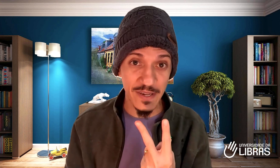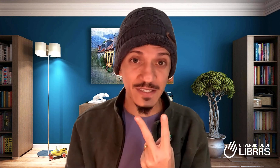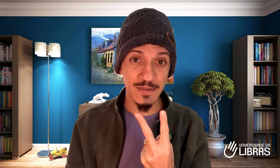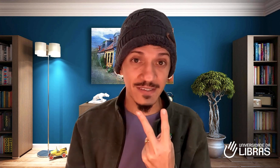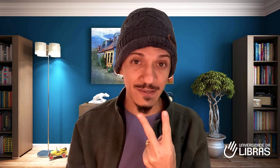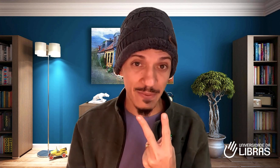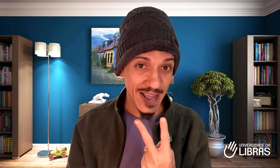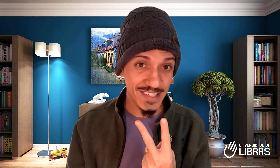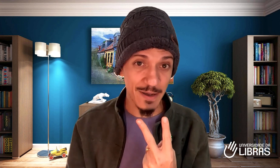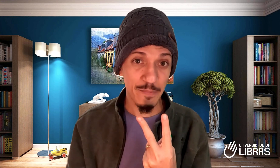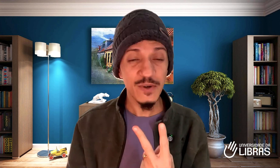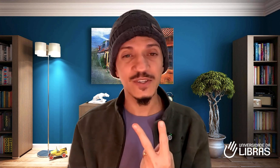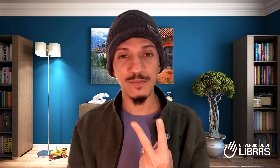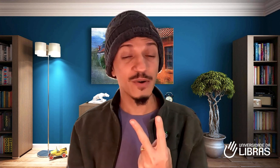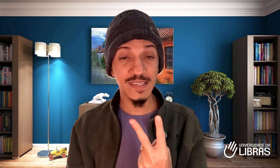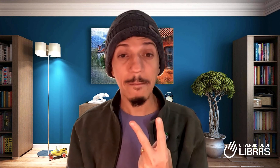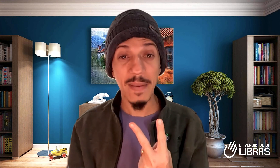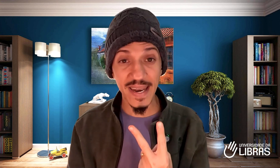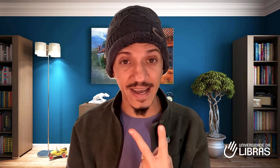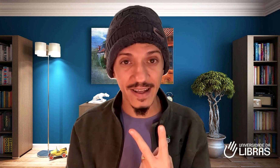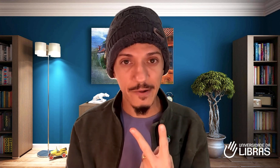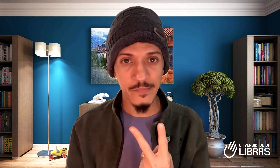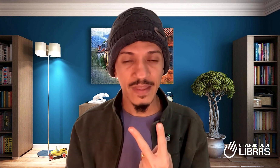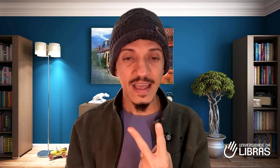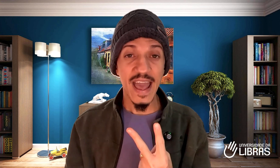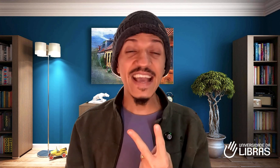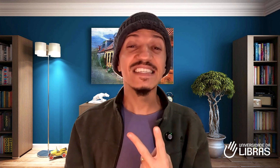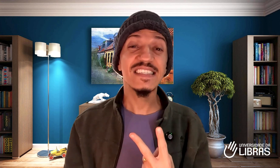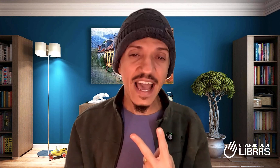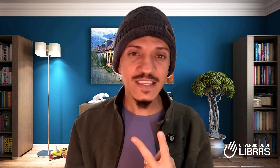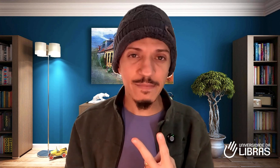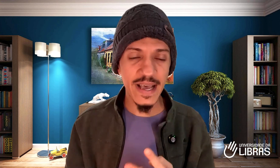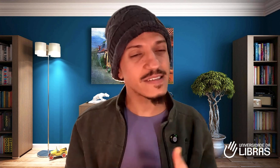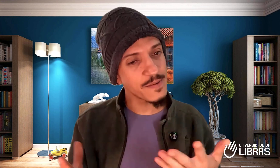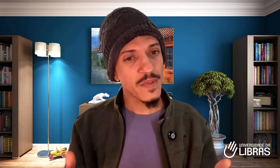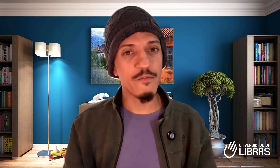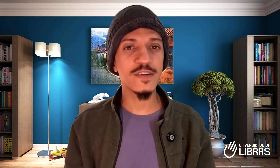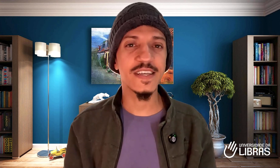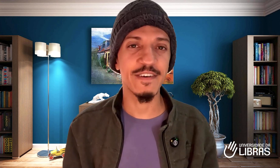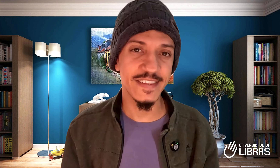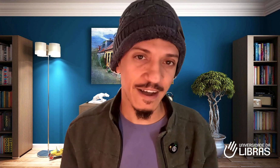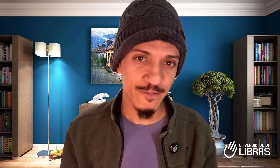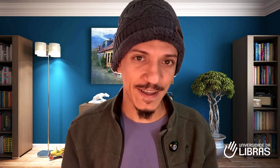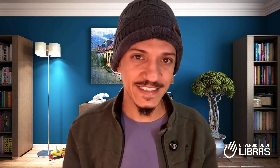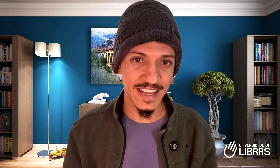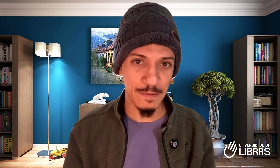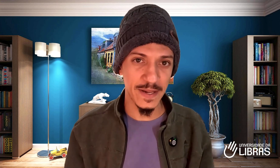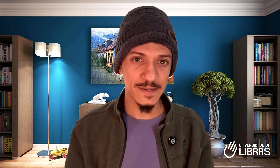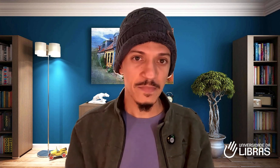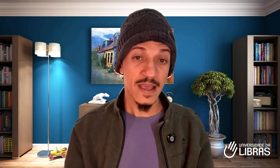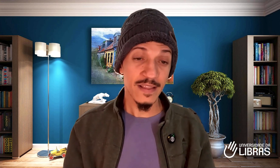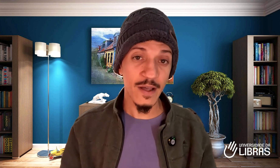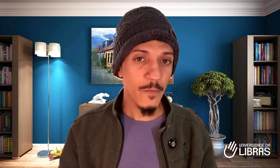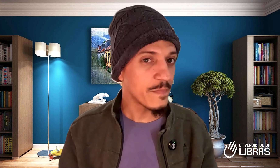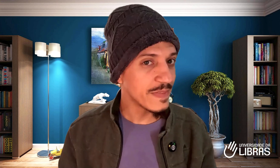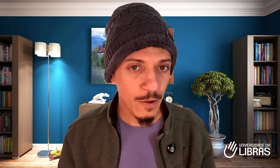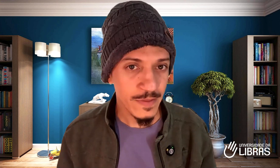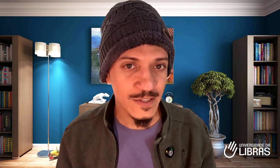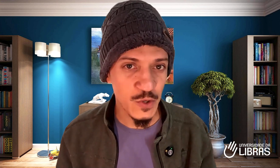de prática por semana, em seis meses, você vai estar fluente em Libras. Então, não tem desculpa